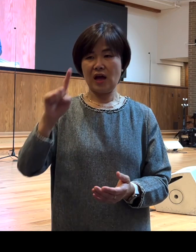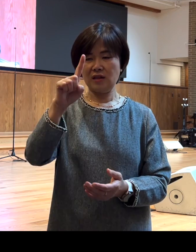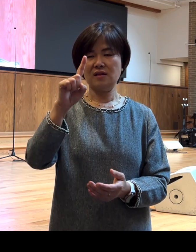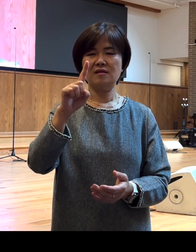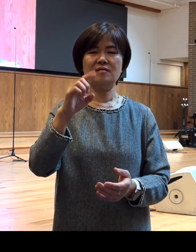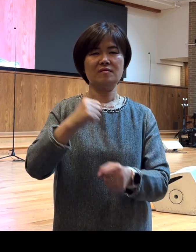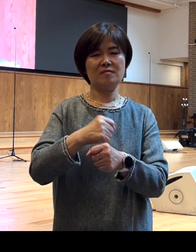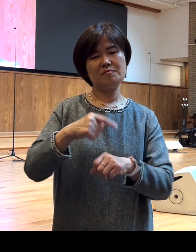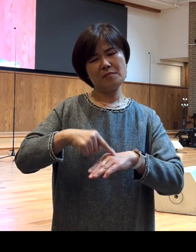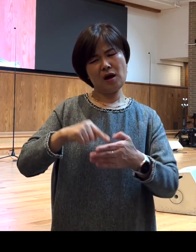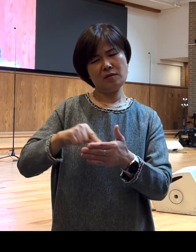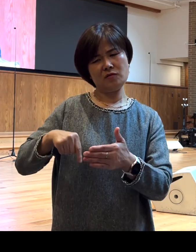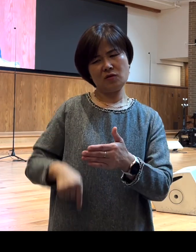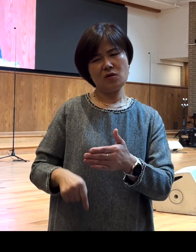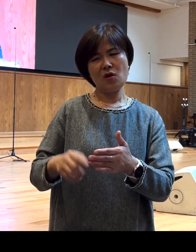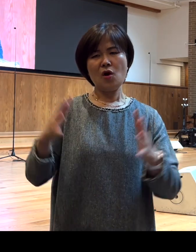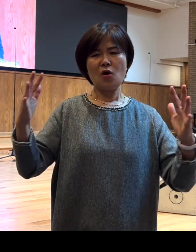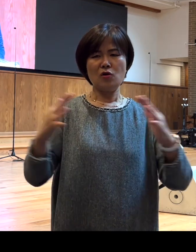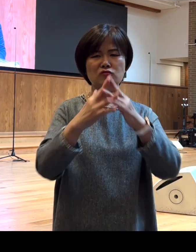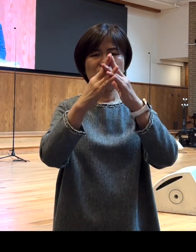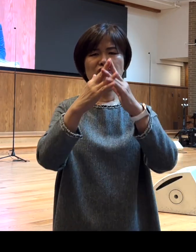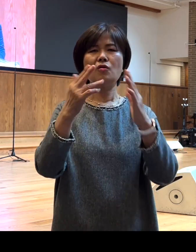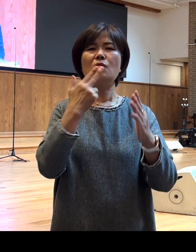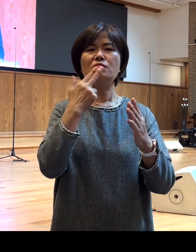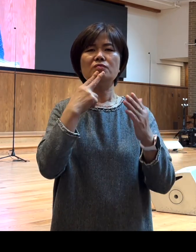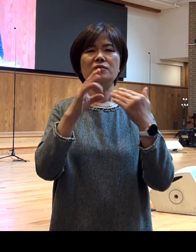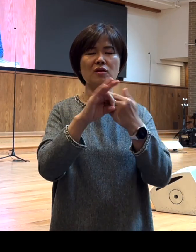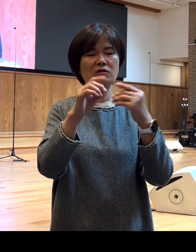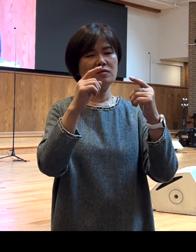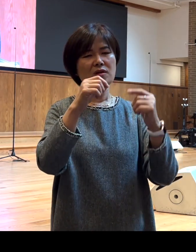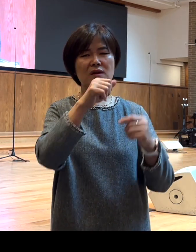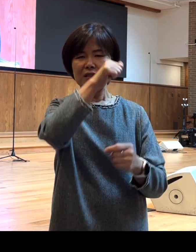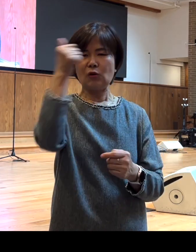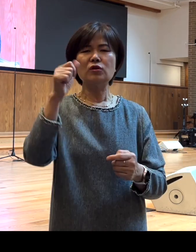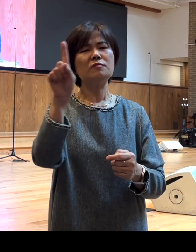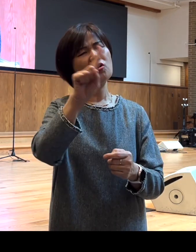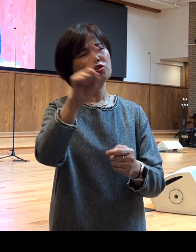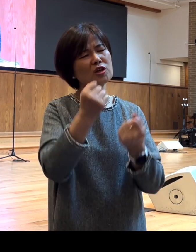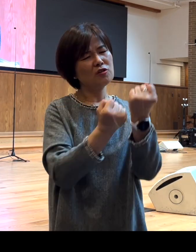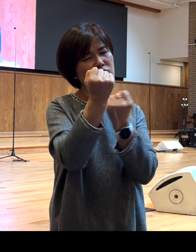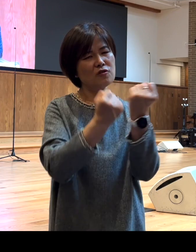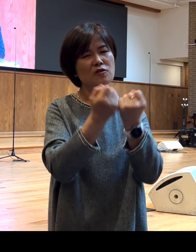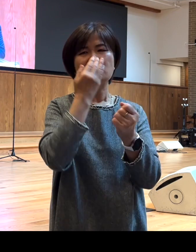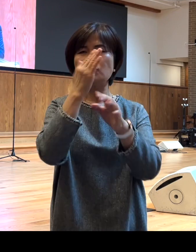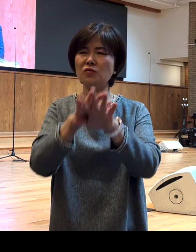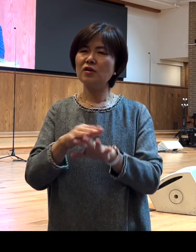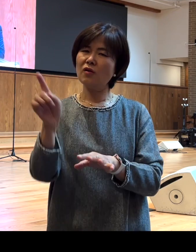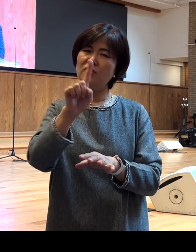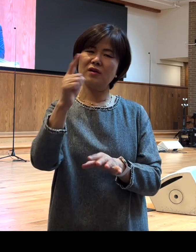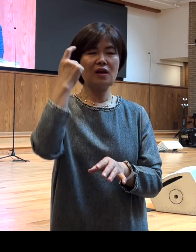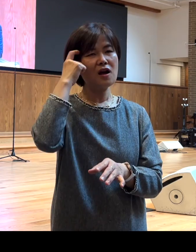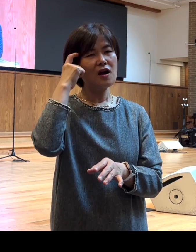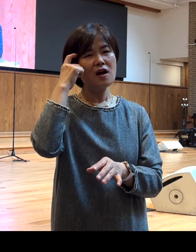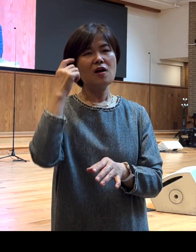건축을 안 하기로 결정하면 당회를 어떻게 설득할 것인가 성도들이 어떻게 반응할 것인가 그런 고민도